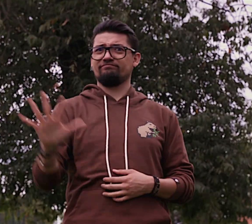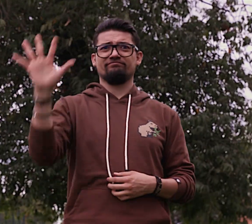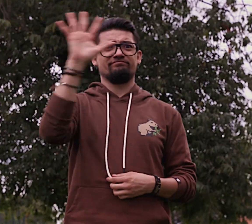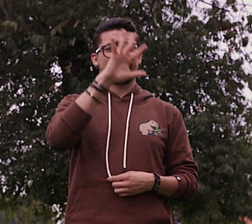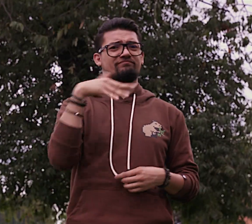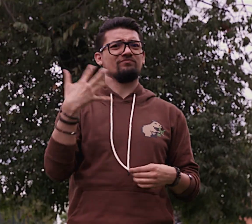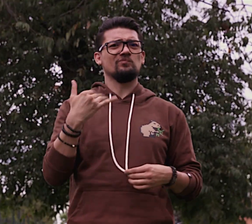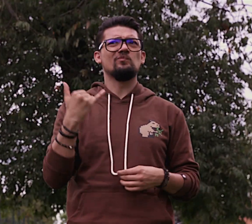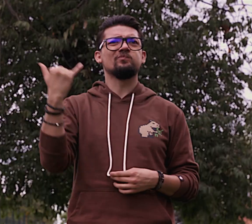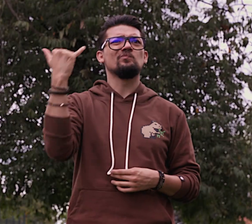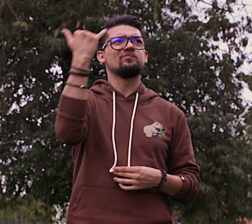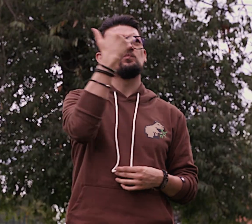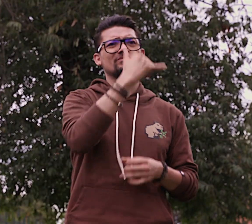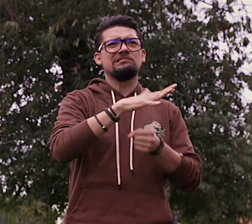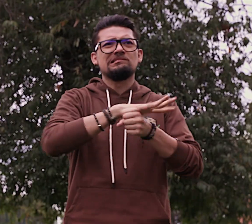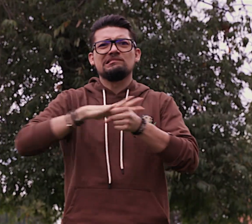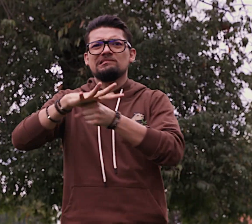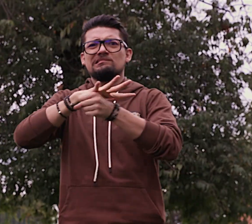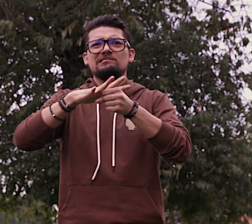con recursos del Fondo Único